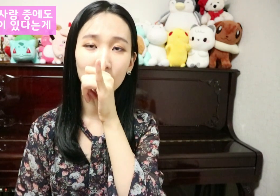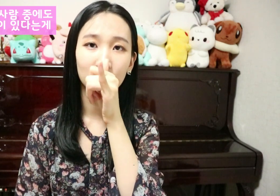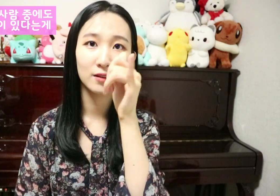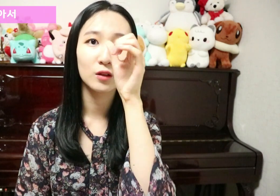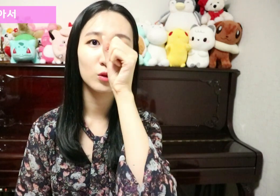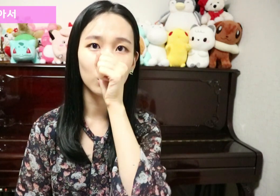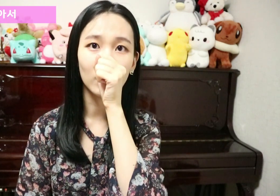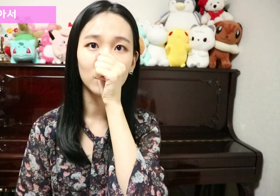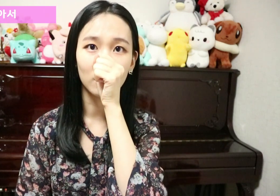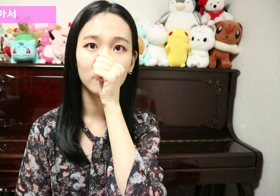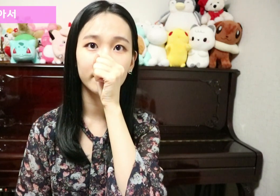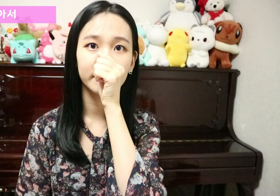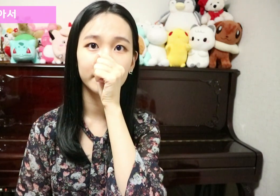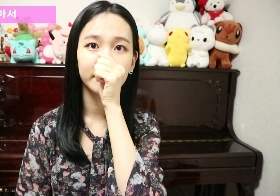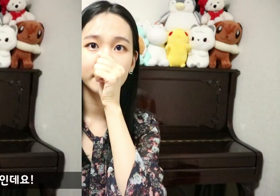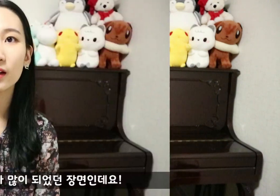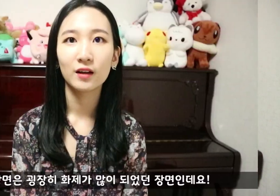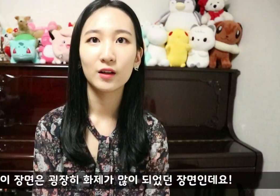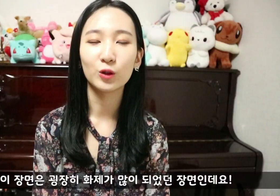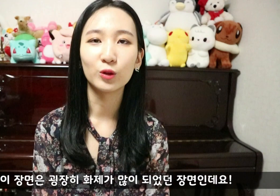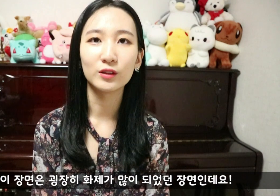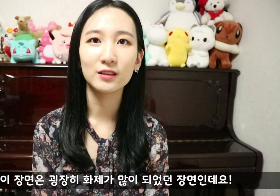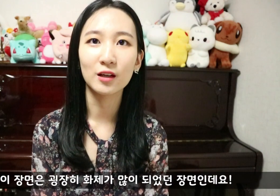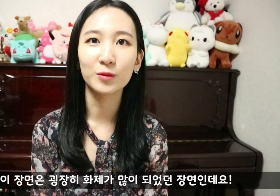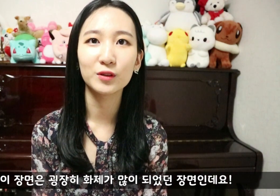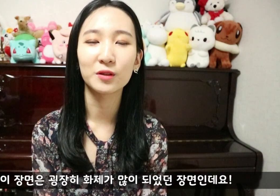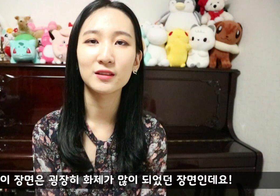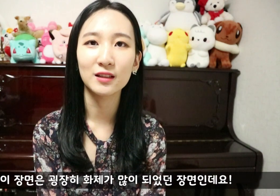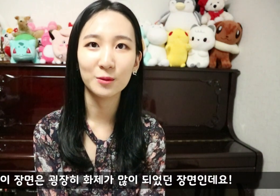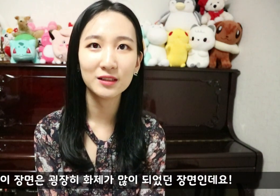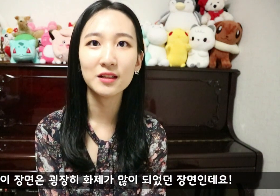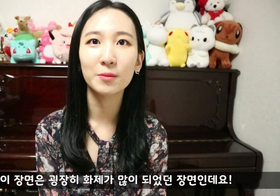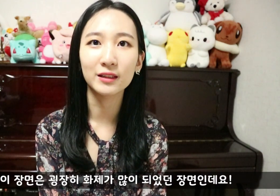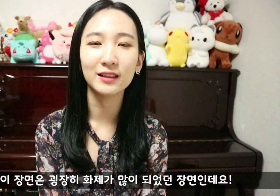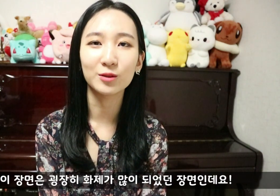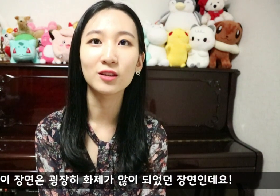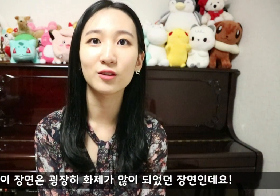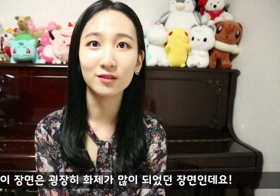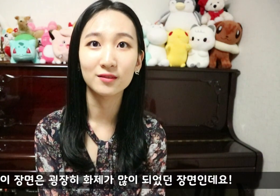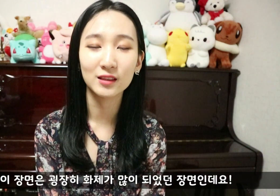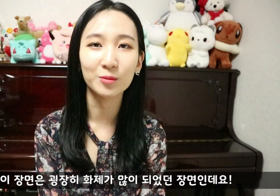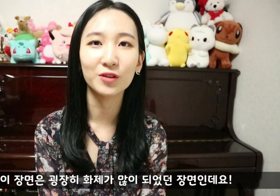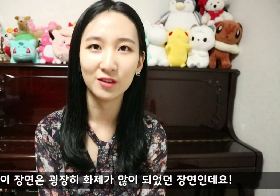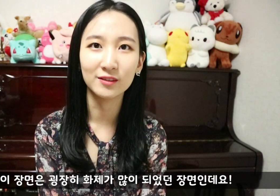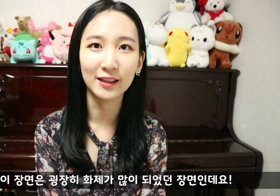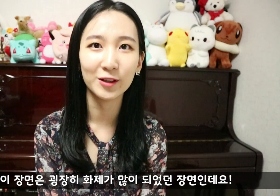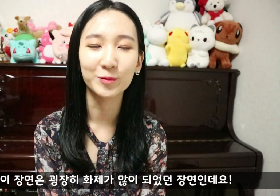좋아서 이 장면은 굉장히 화제가 많이 됐던 장면이었는데요